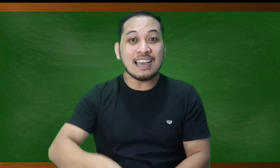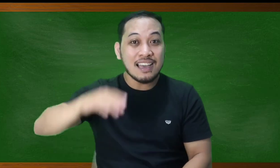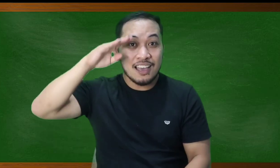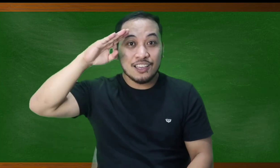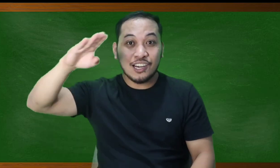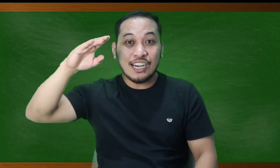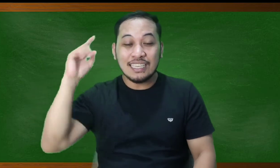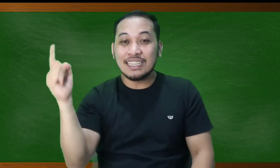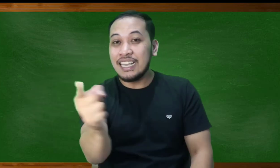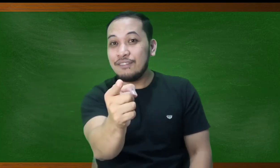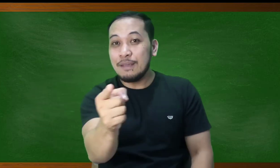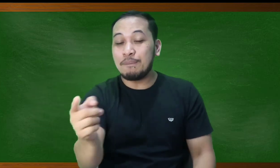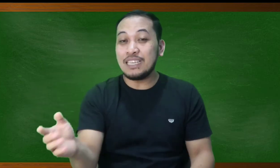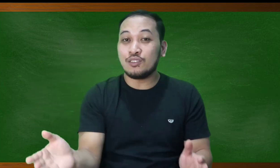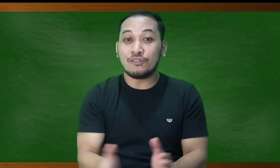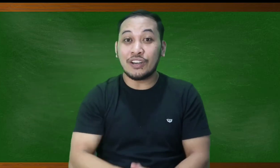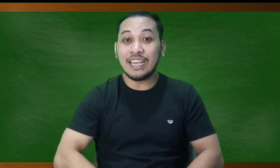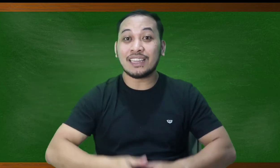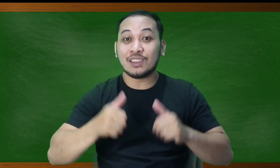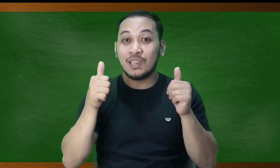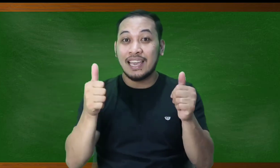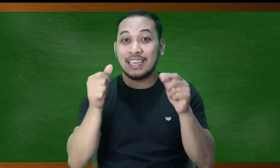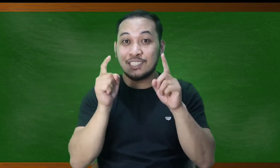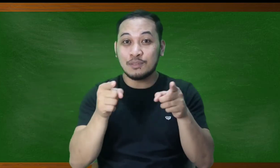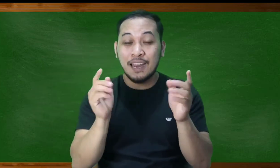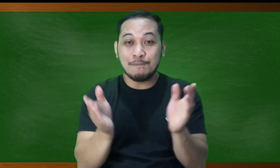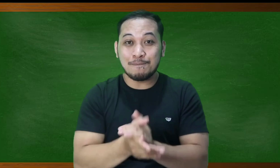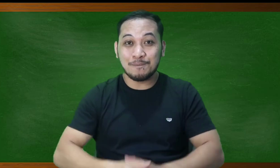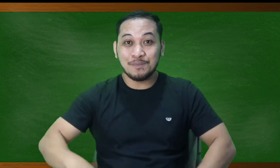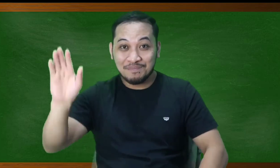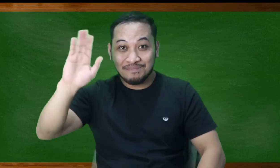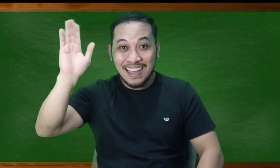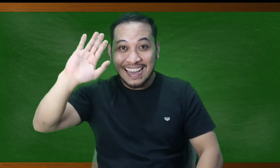CURTV please don't forget to like and subscribe bye bye